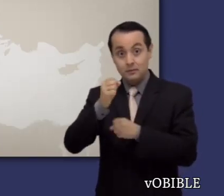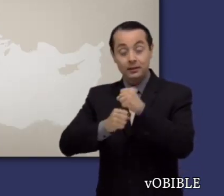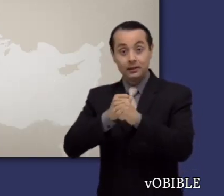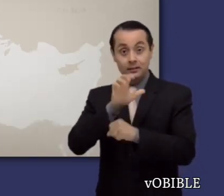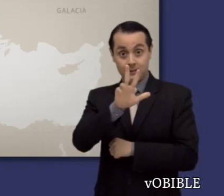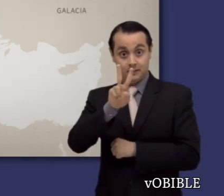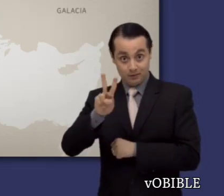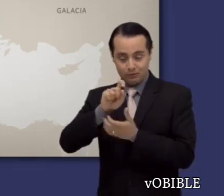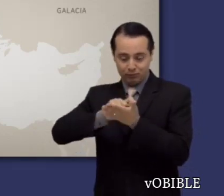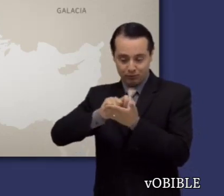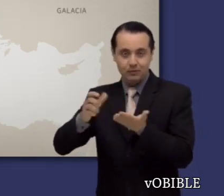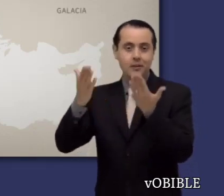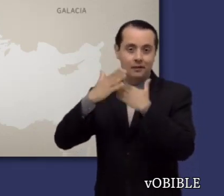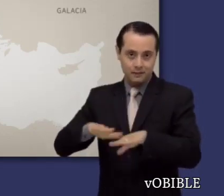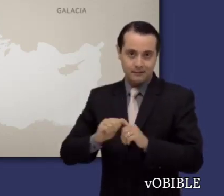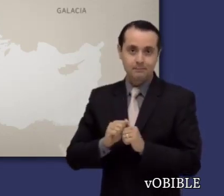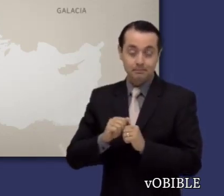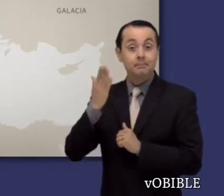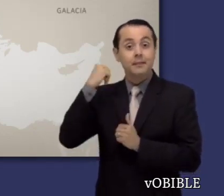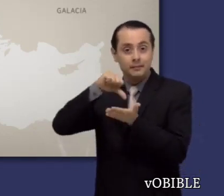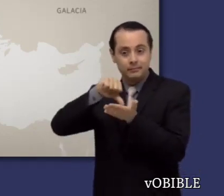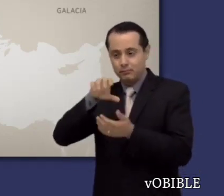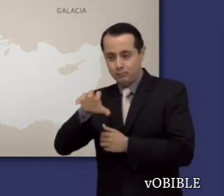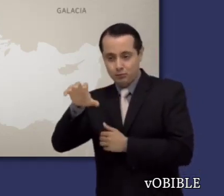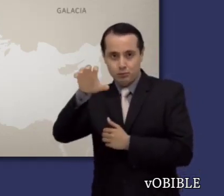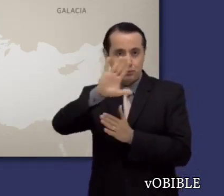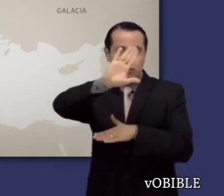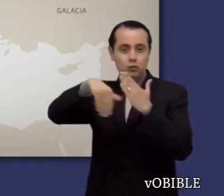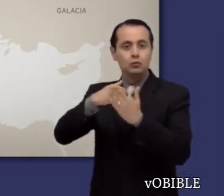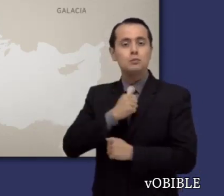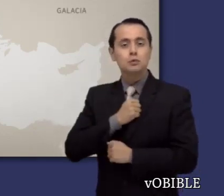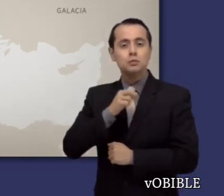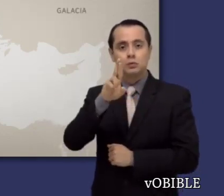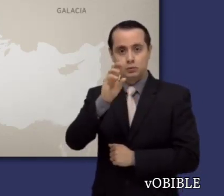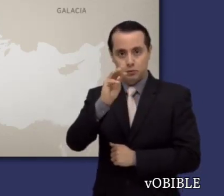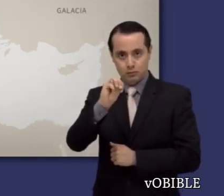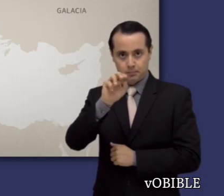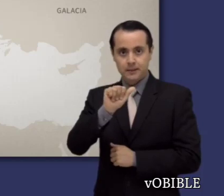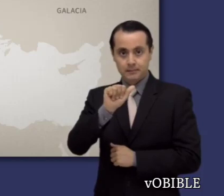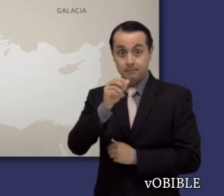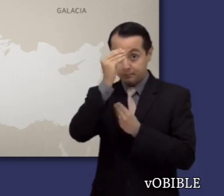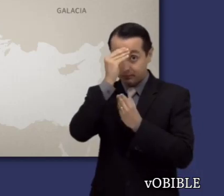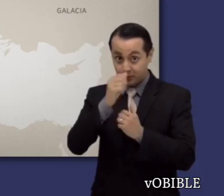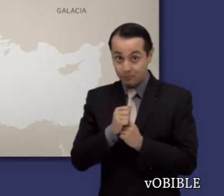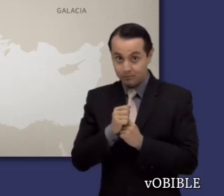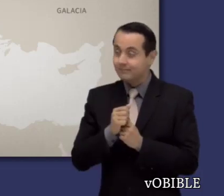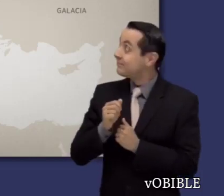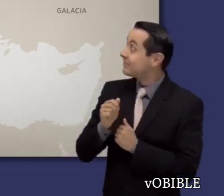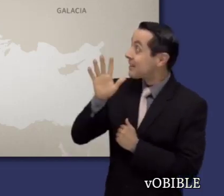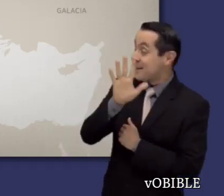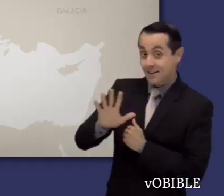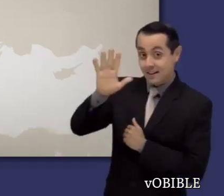¿Lo sabía? Galacia era una provincia romana que se encontraba en la zona central de lo que hoy es Asia Menor.